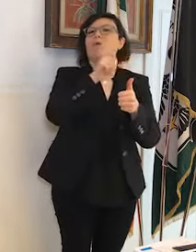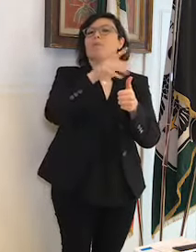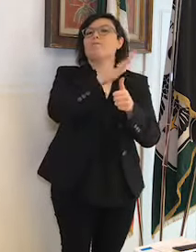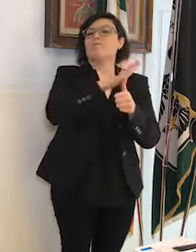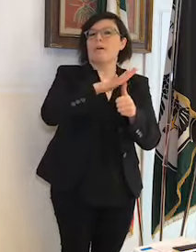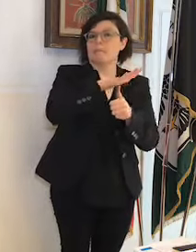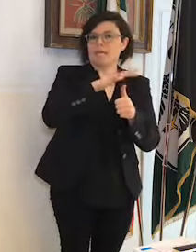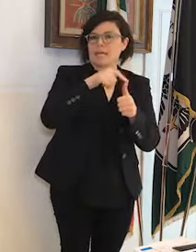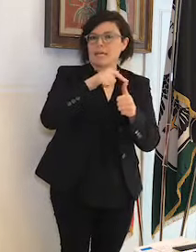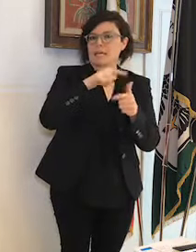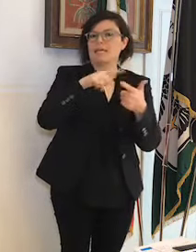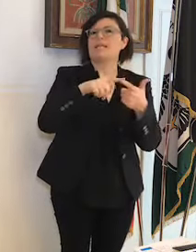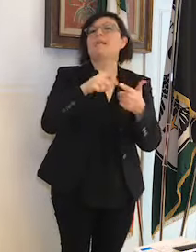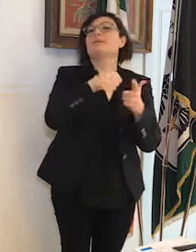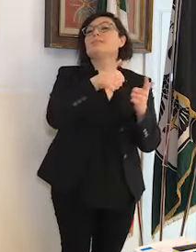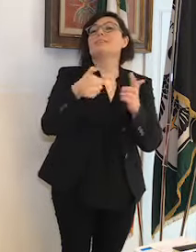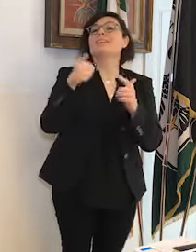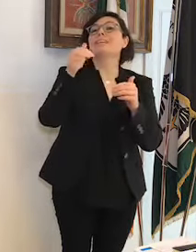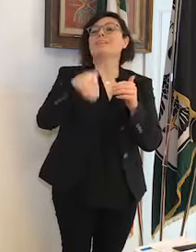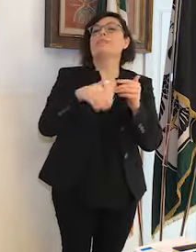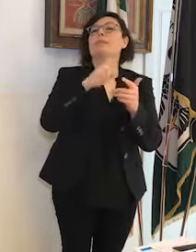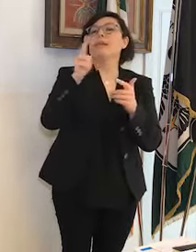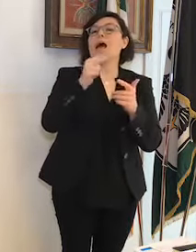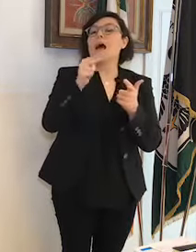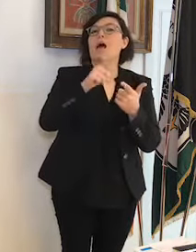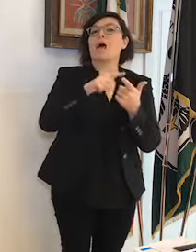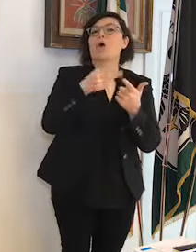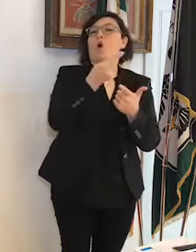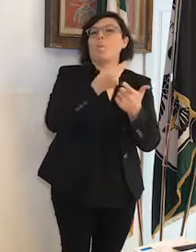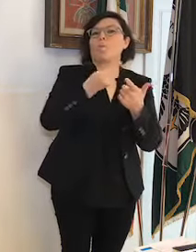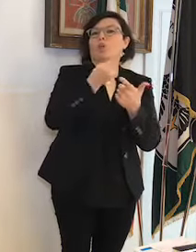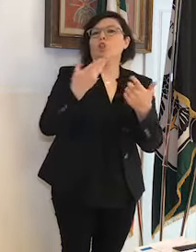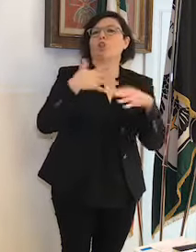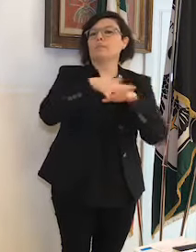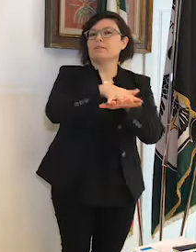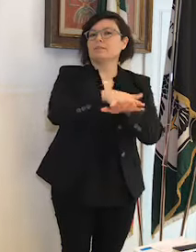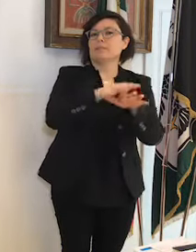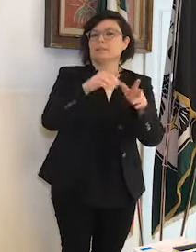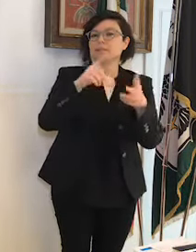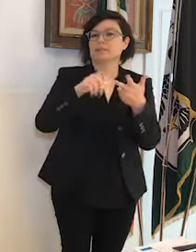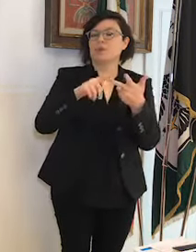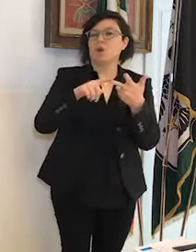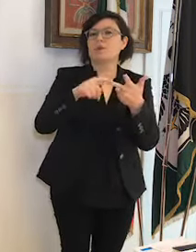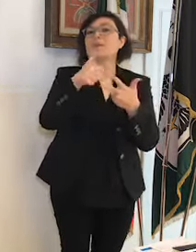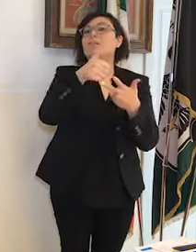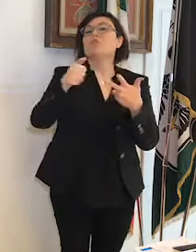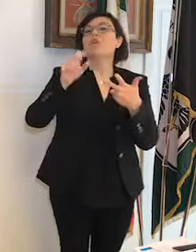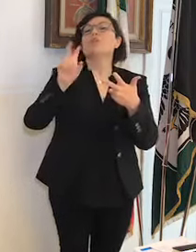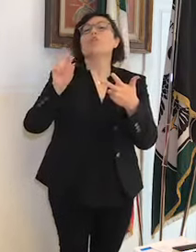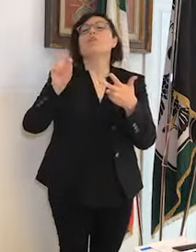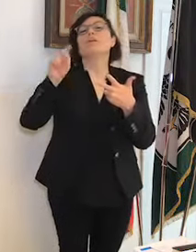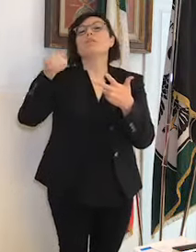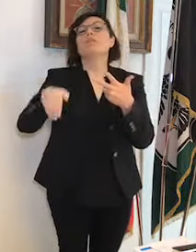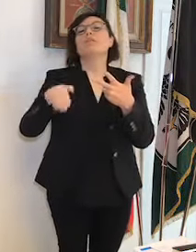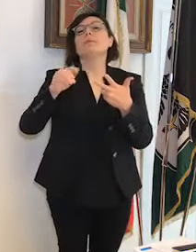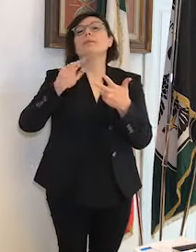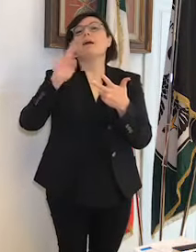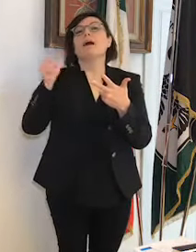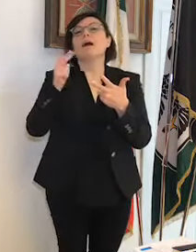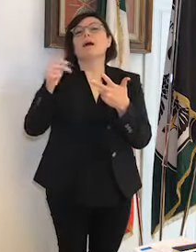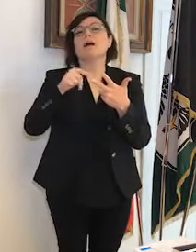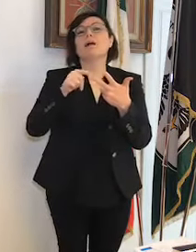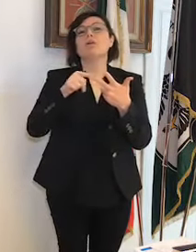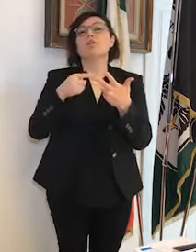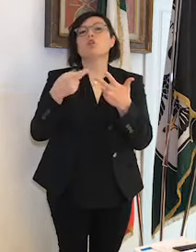famiglie 60 mila euro in favore di progetti di integrazione e 120 mila euro di contributi